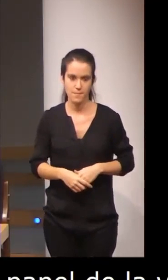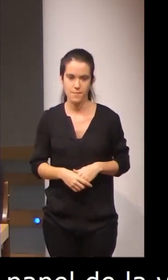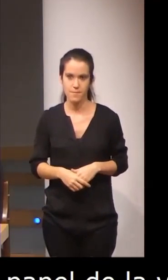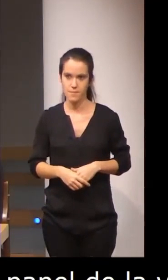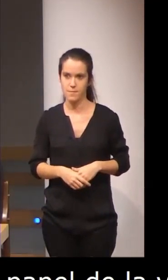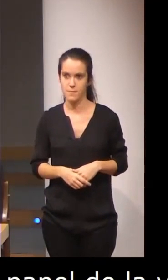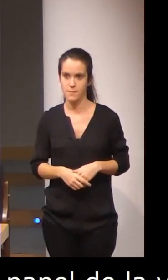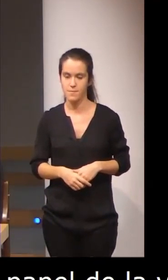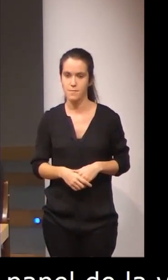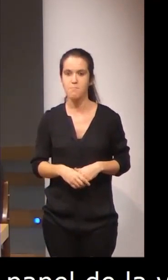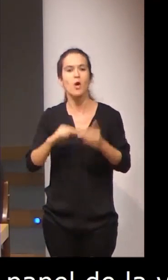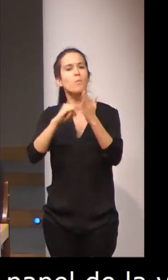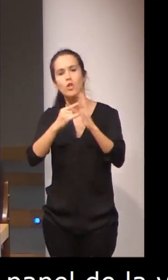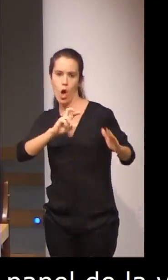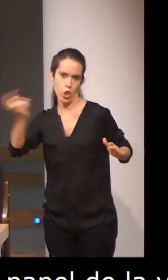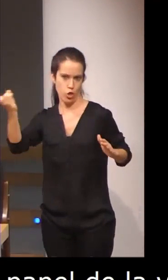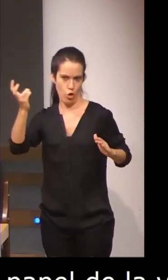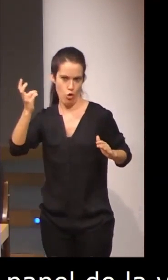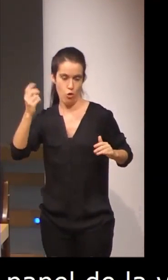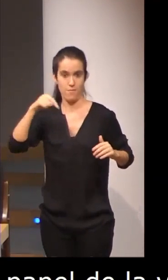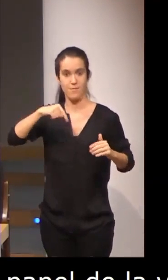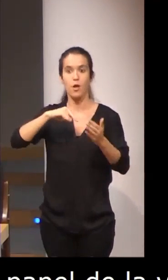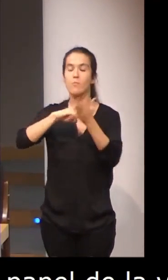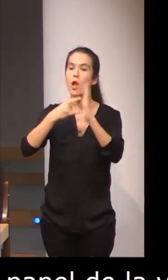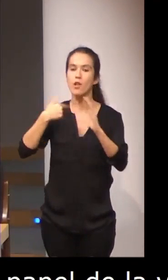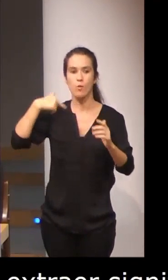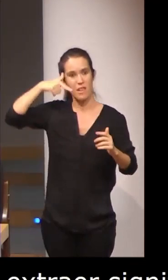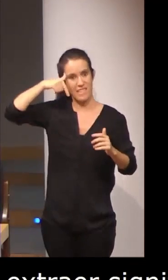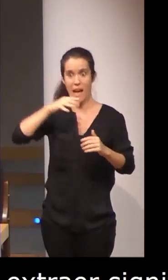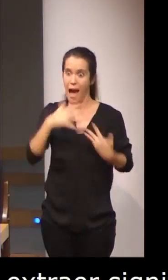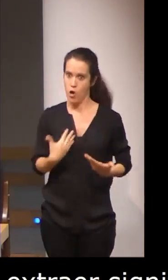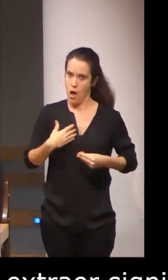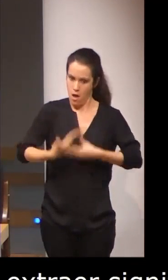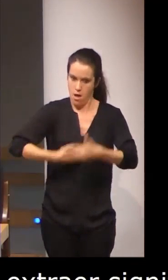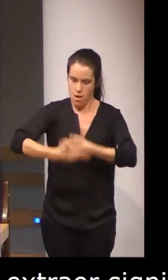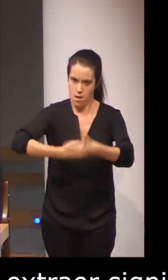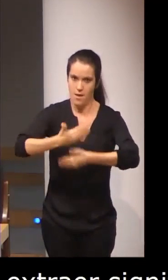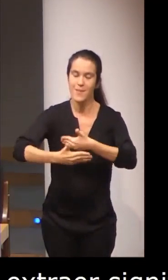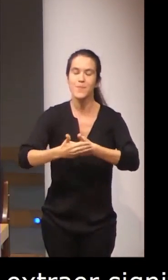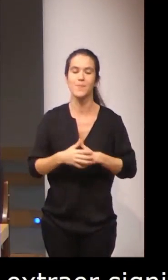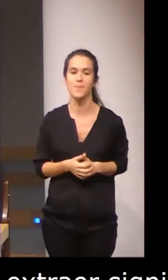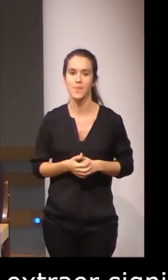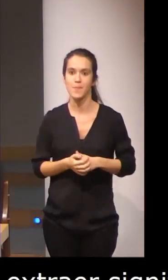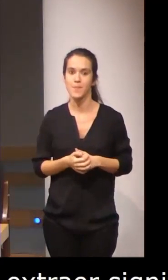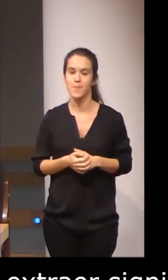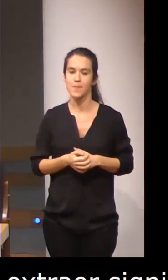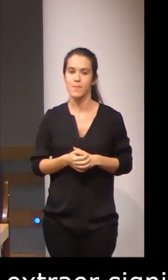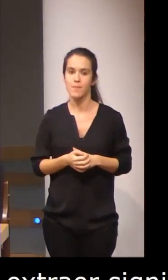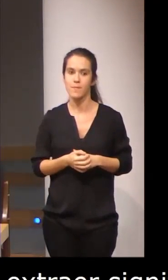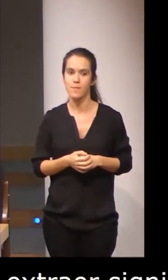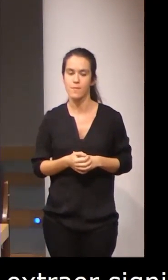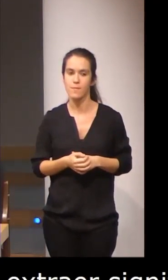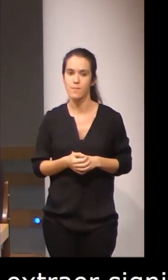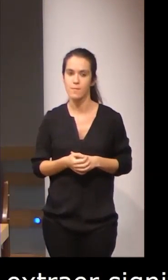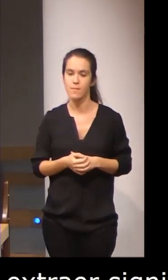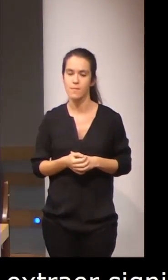Pasando a otro proyecto. Este es el proyecto de una tesis que está ahora mismo en marcha. En este caso se trata de valorar qué